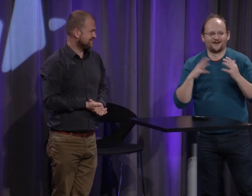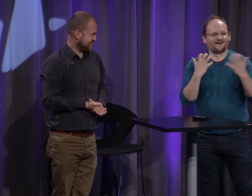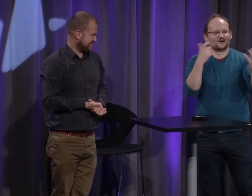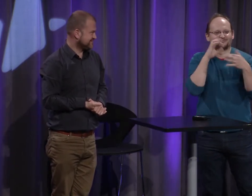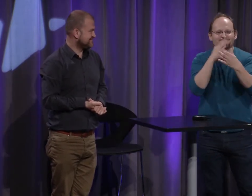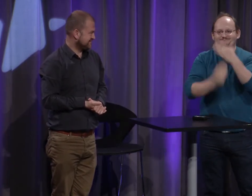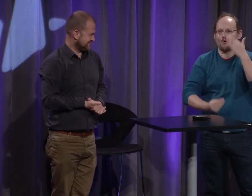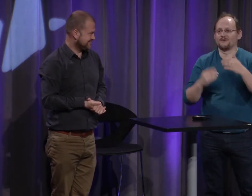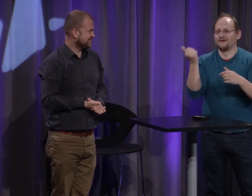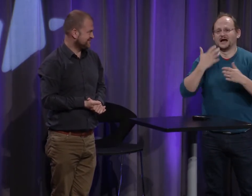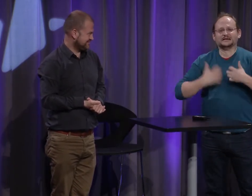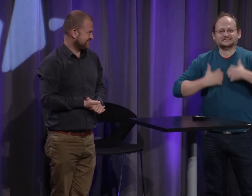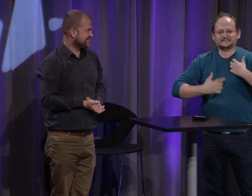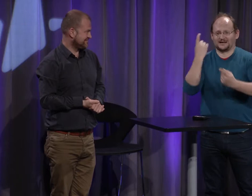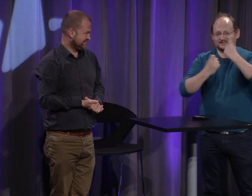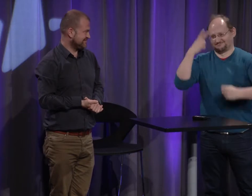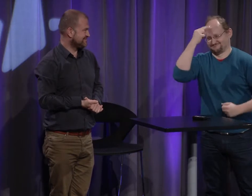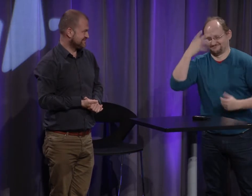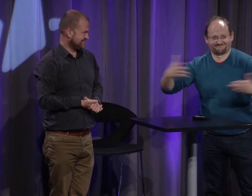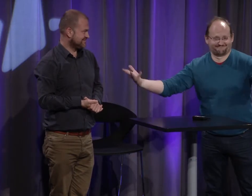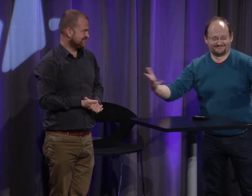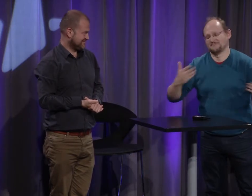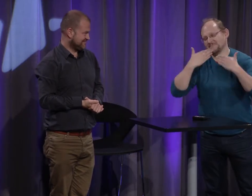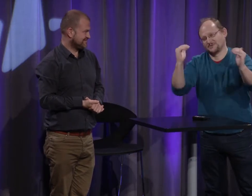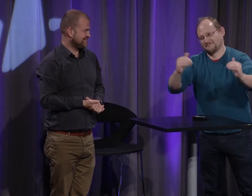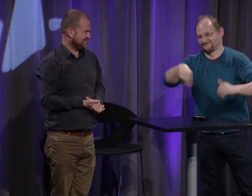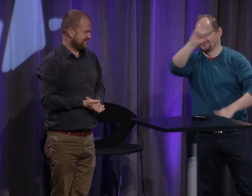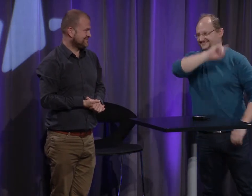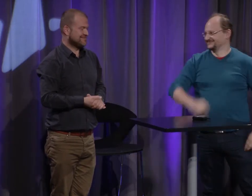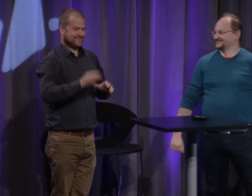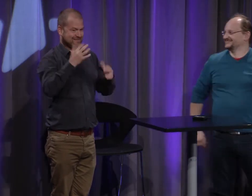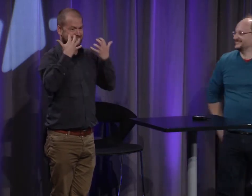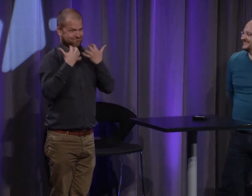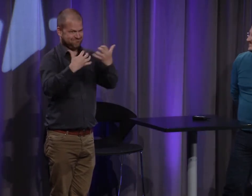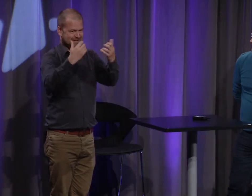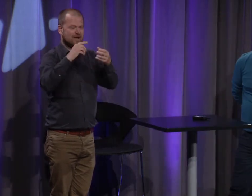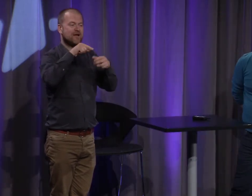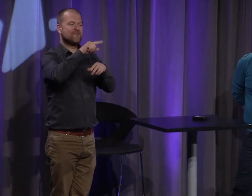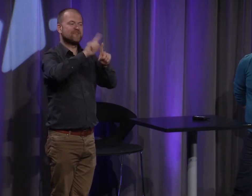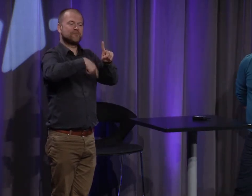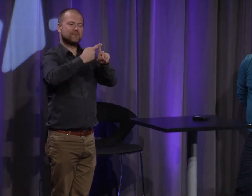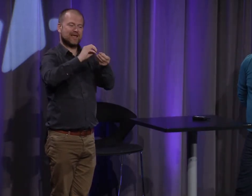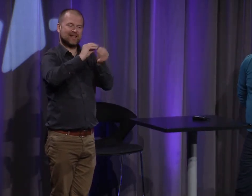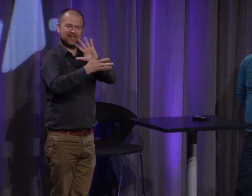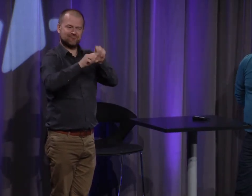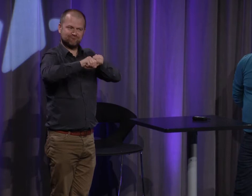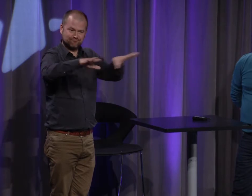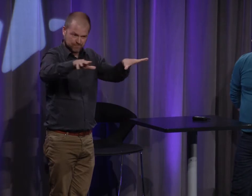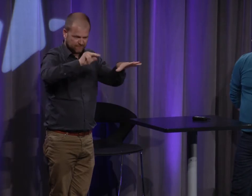présents derrière leur petit et grand derrière leur ordinateur et je suis consciente qu'ils sont peut-être frustrés de ne avoir pu poser de questions